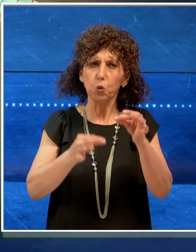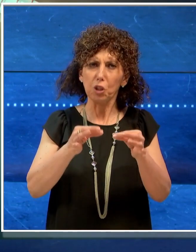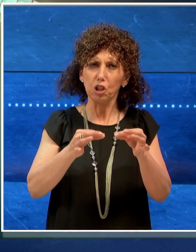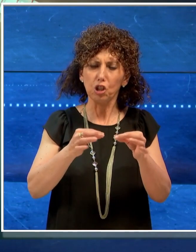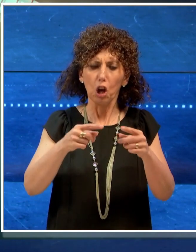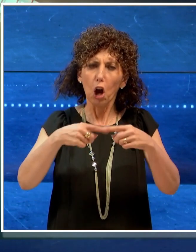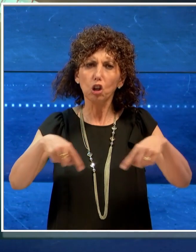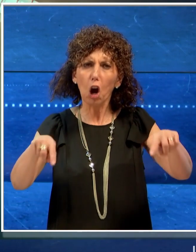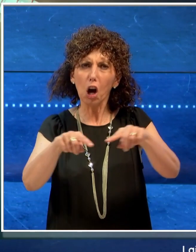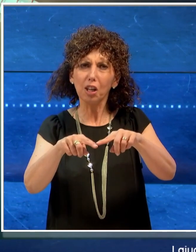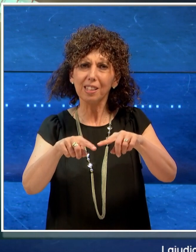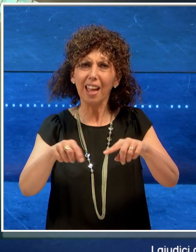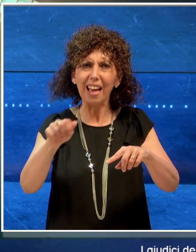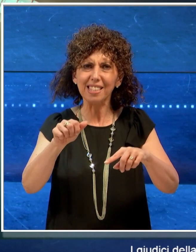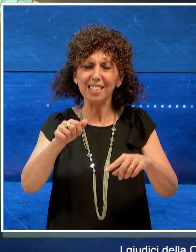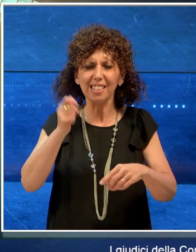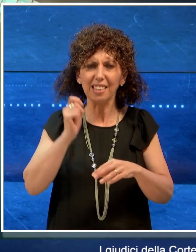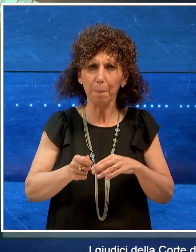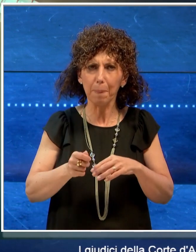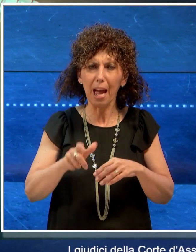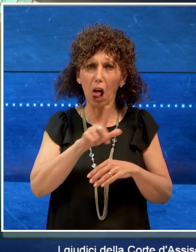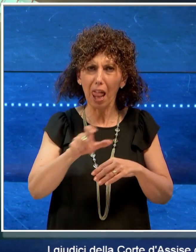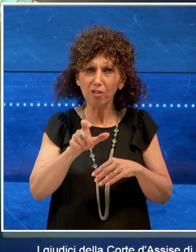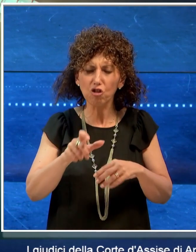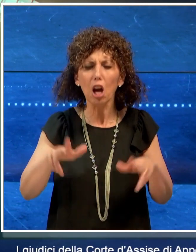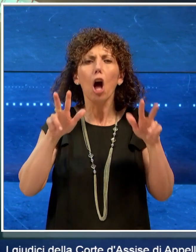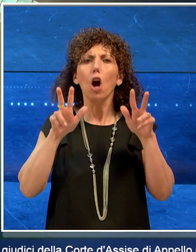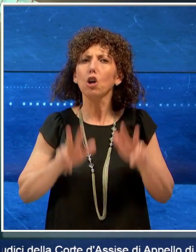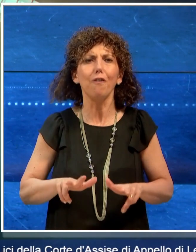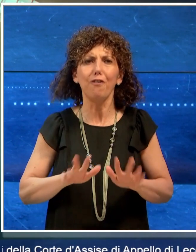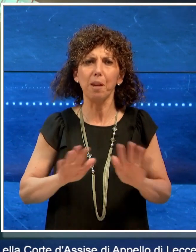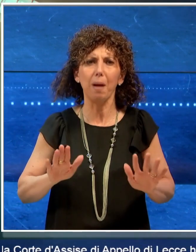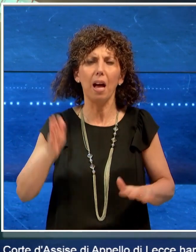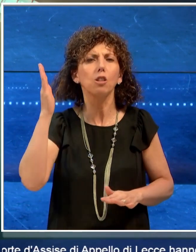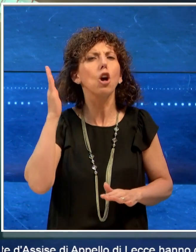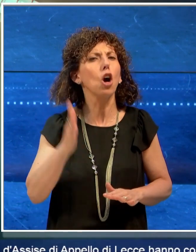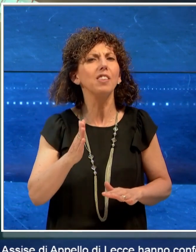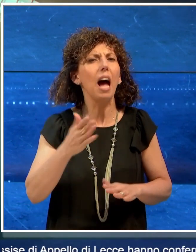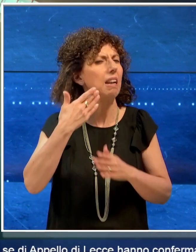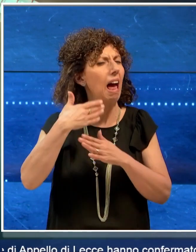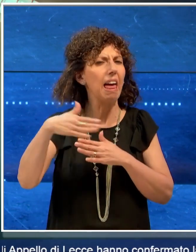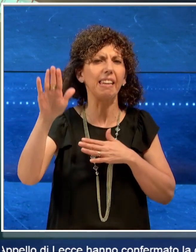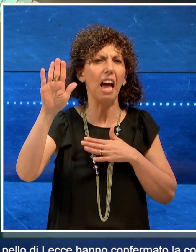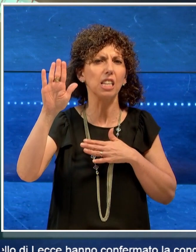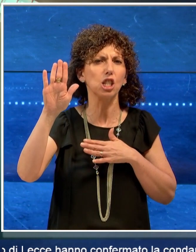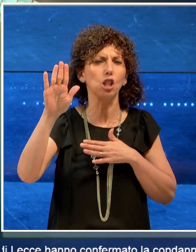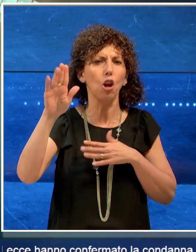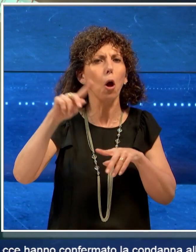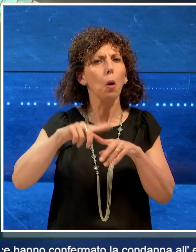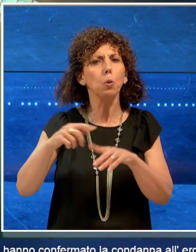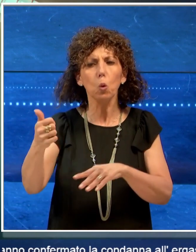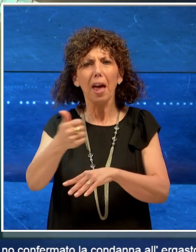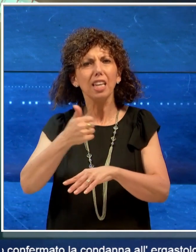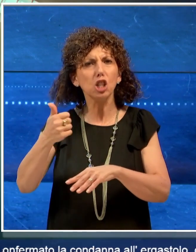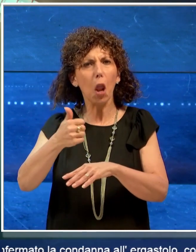Assise d'Appello di Lecce hanno confermato la condanna all'ergastolo con isolamento